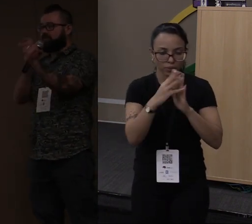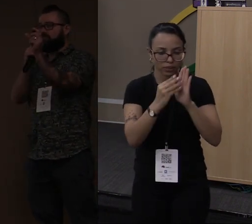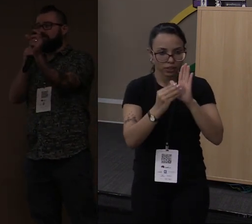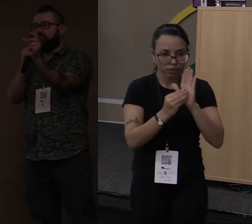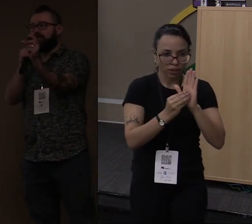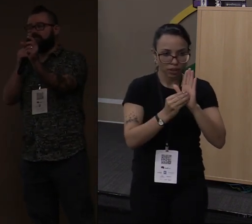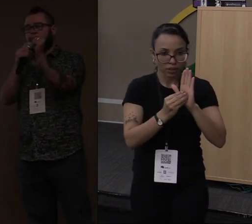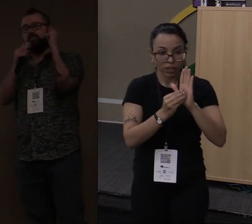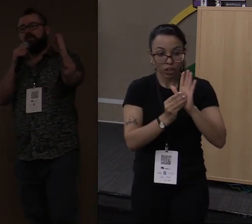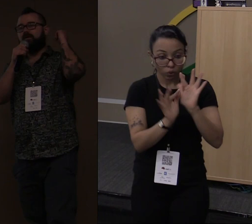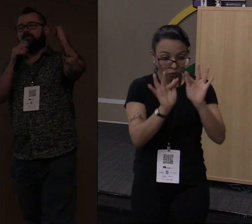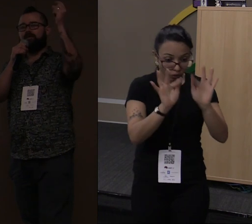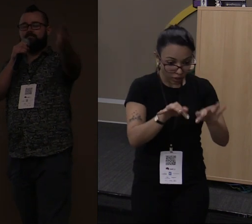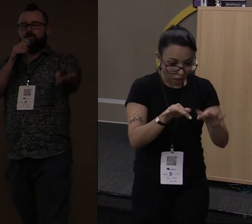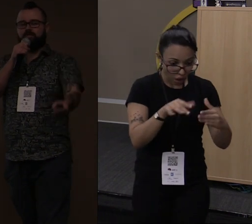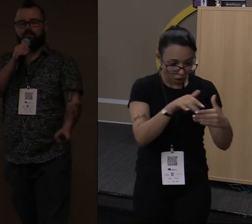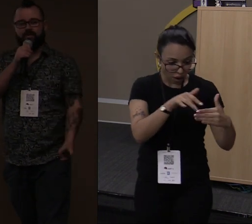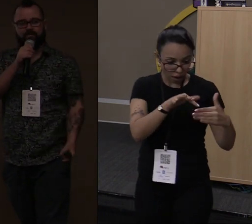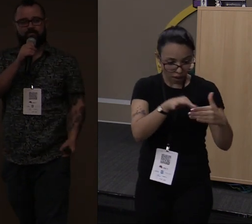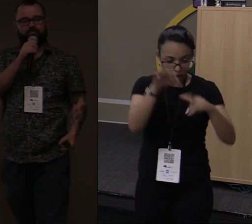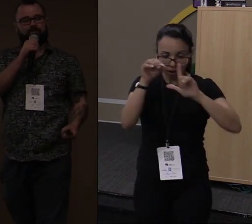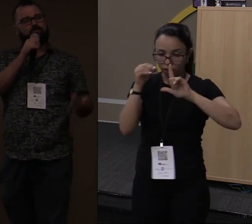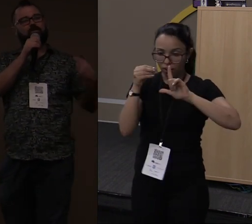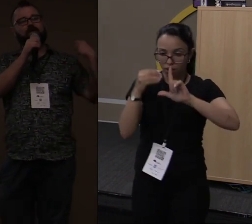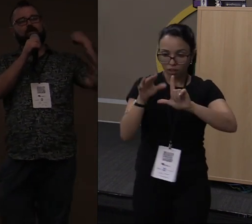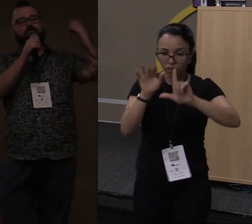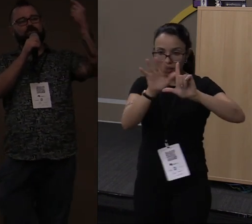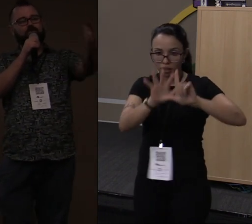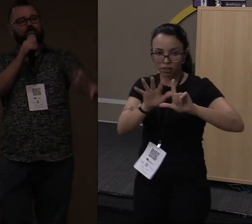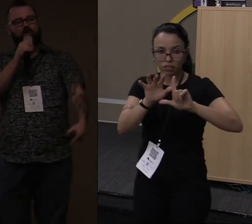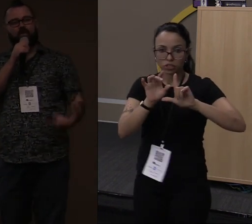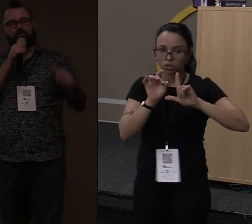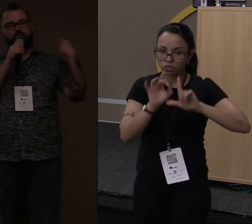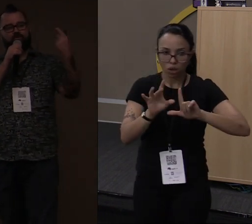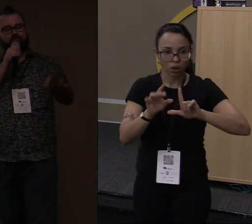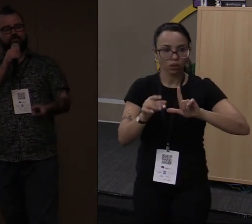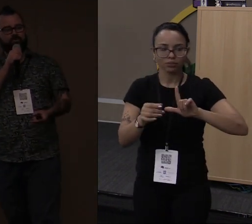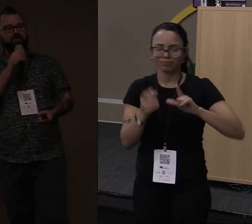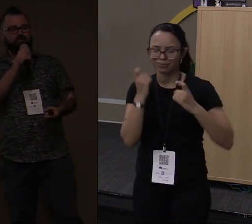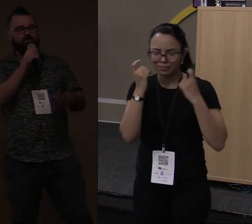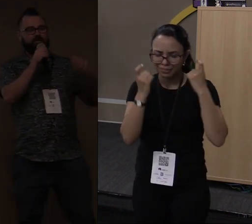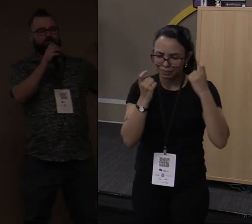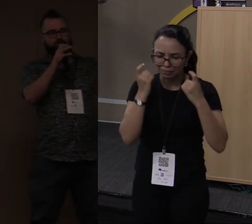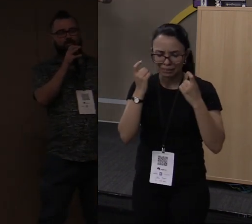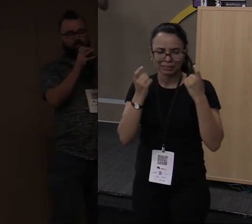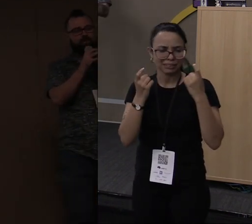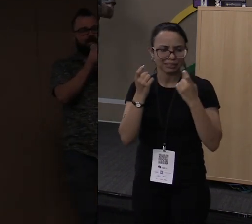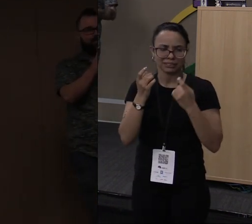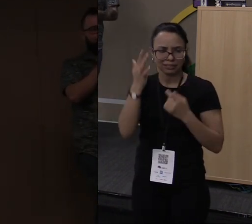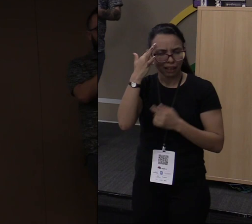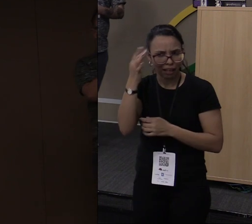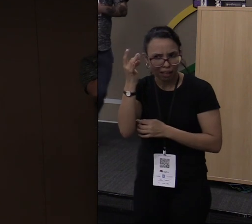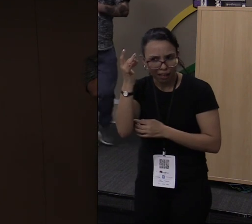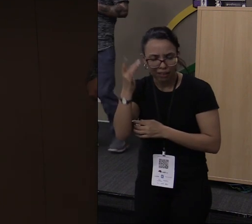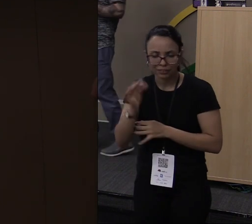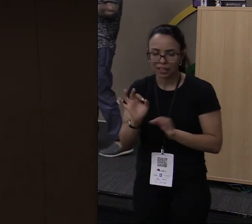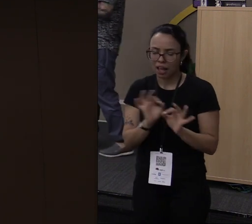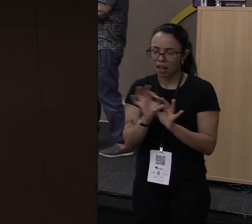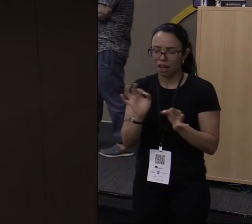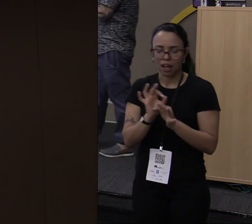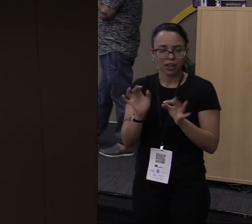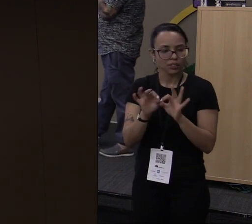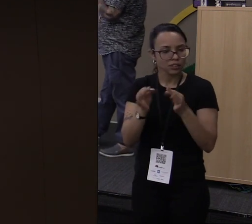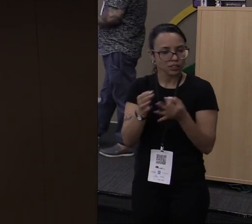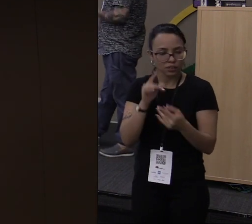no final você tem um único arquivinho. Sem dor de cabeça com Virtual Envy, com módulos e com tudo isso. Está tudo compilado em um único